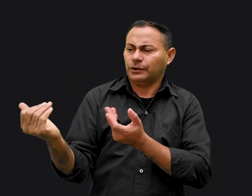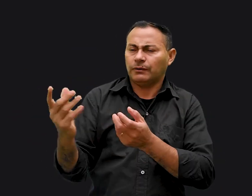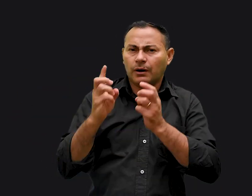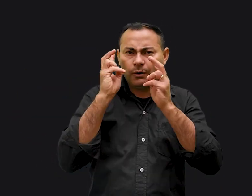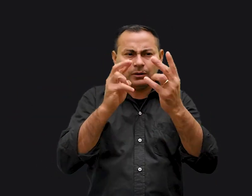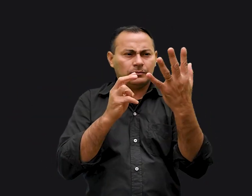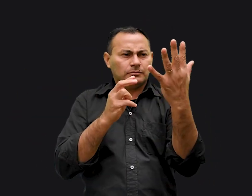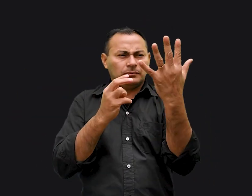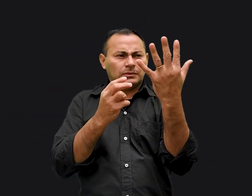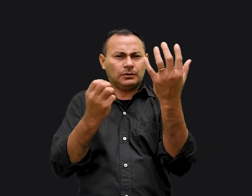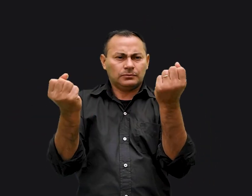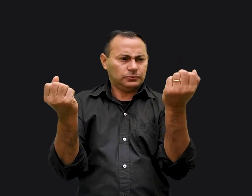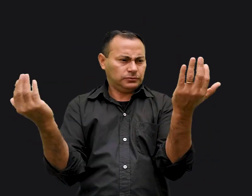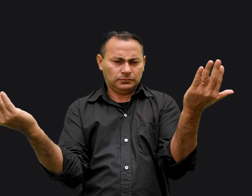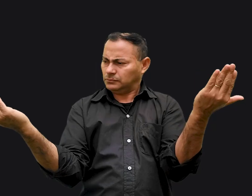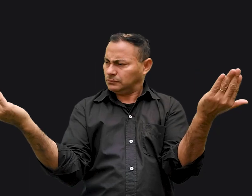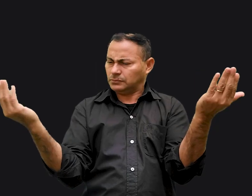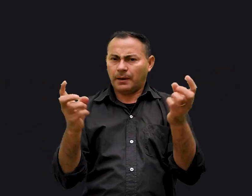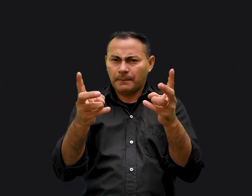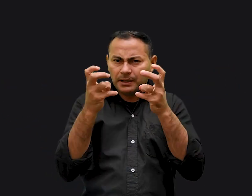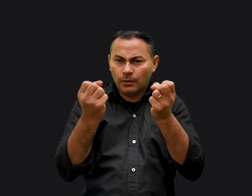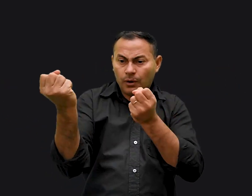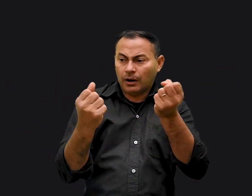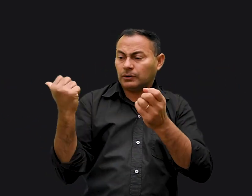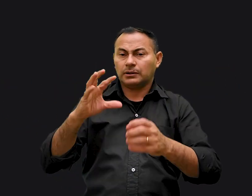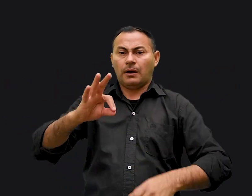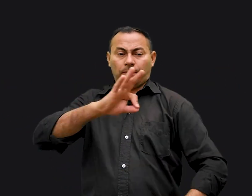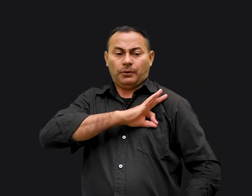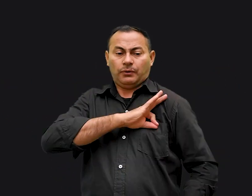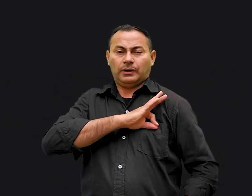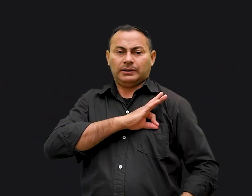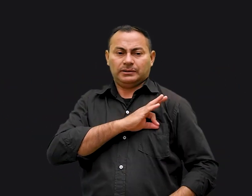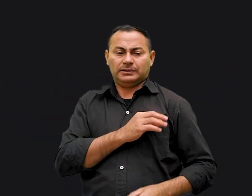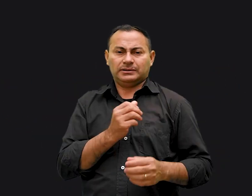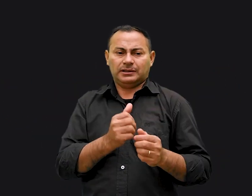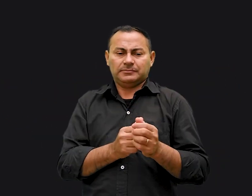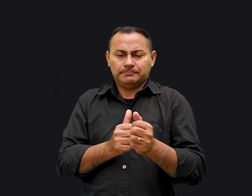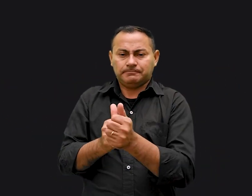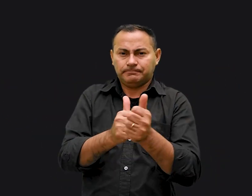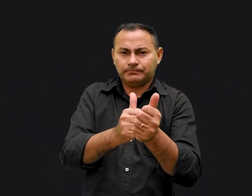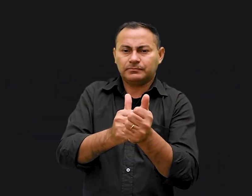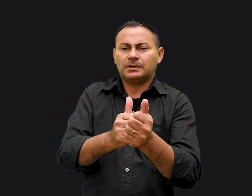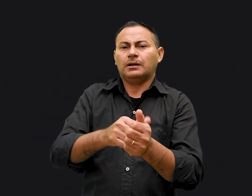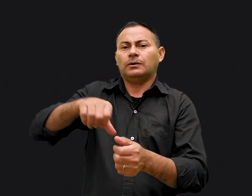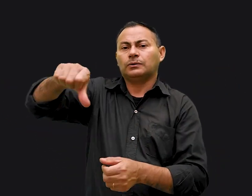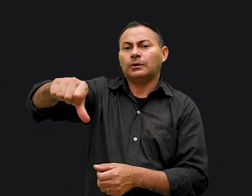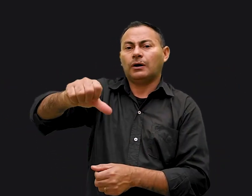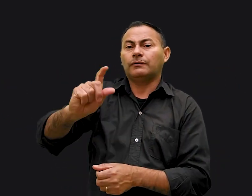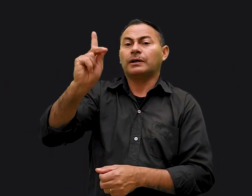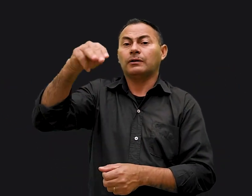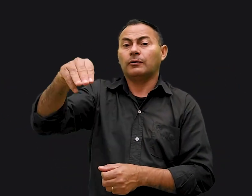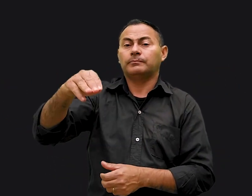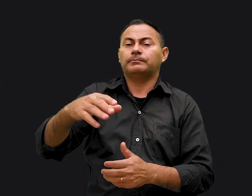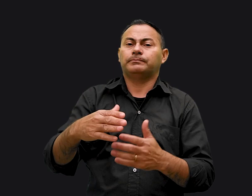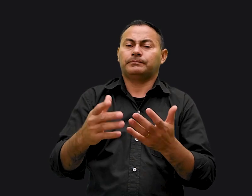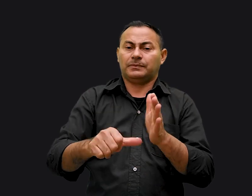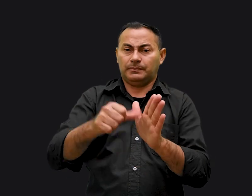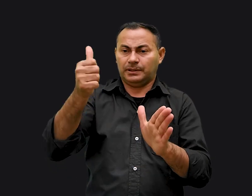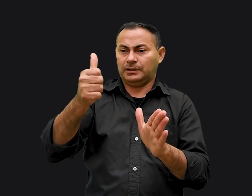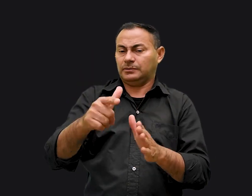no espelho retrovisor do seu carro e percebeu que um veículo da polícia Tinha estado lhe seguindo por uns nove quilômetros Primeiro ele